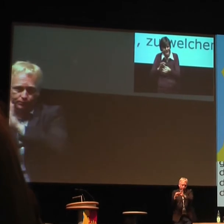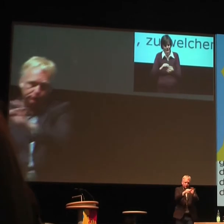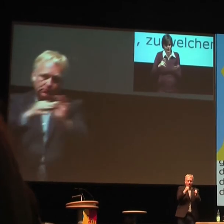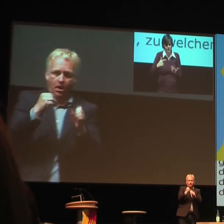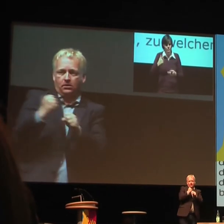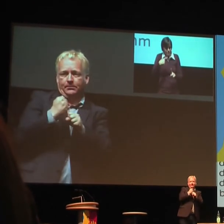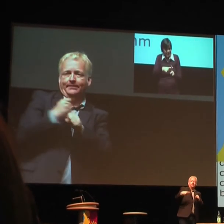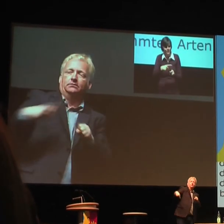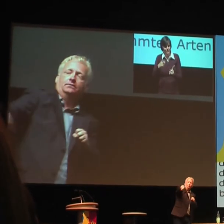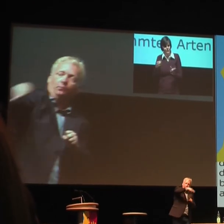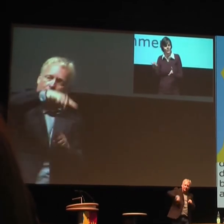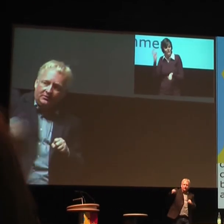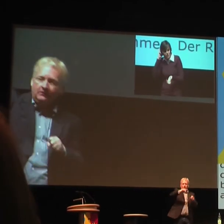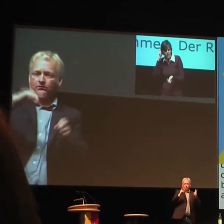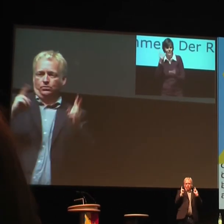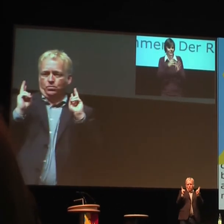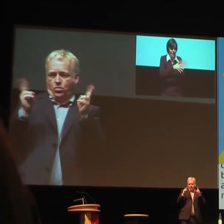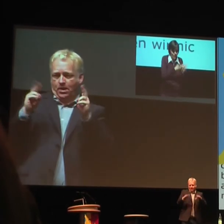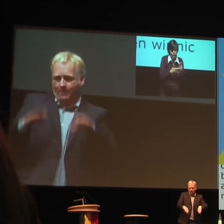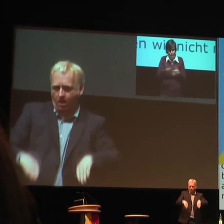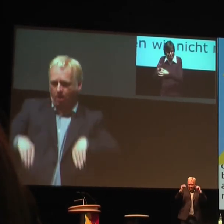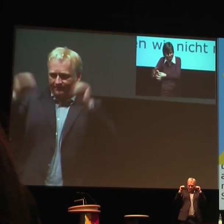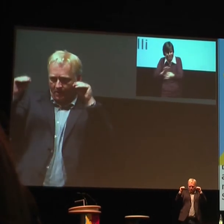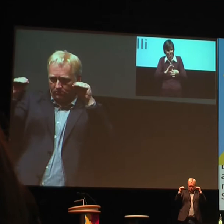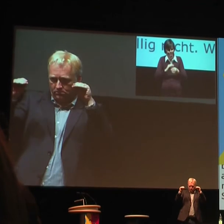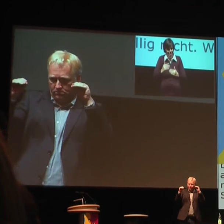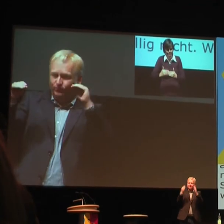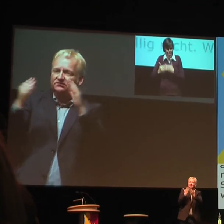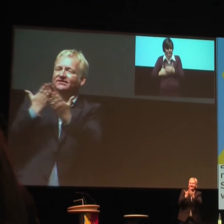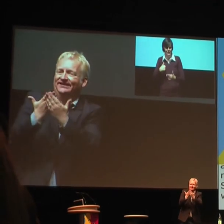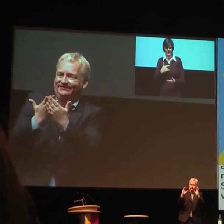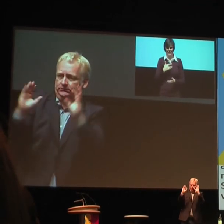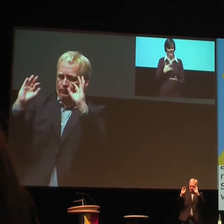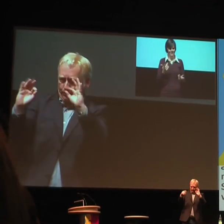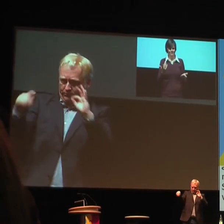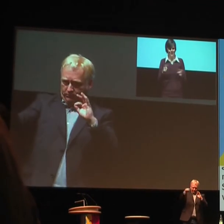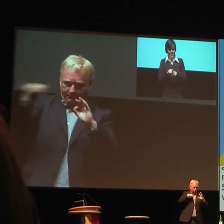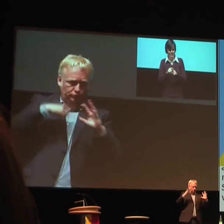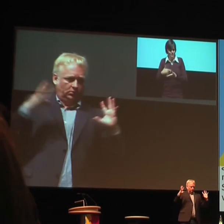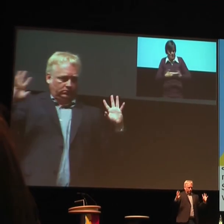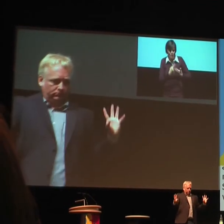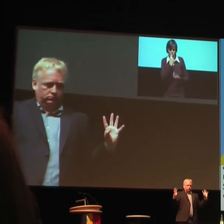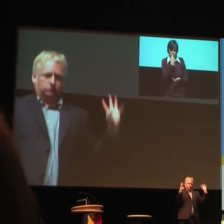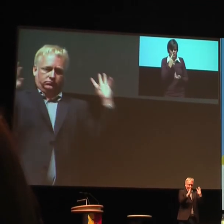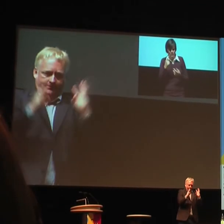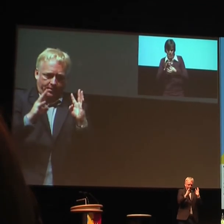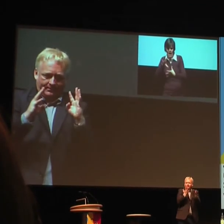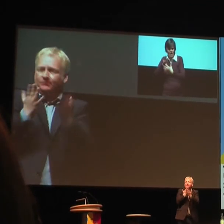und dass Zuständigkeiten auch klar geregelt werden beziehungsweise auch mal abgegeben werden können.